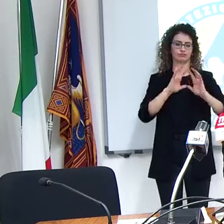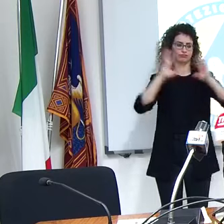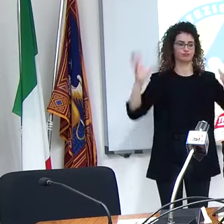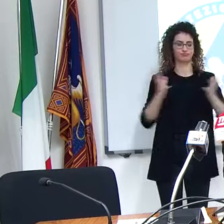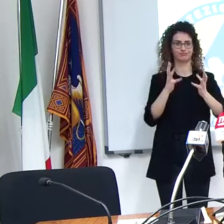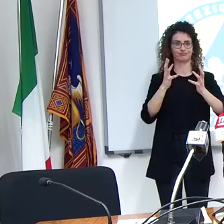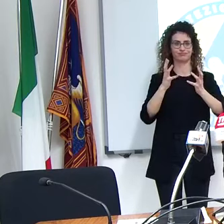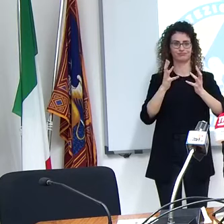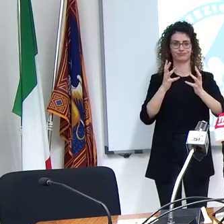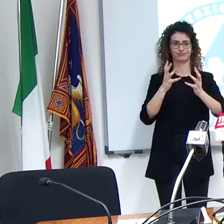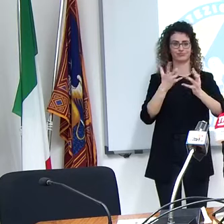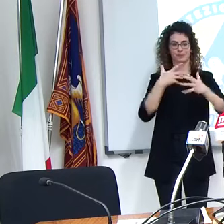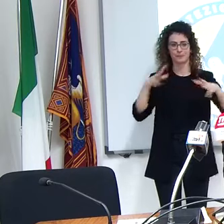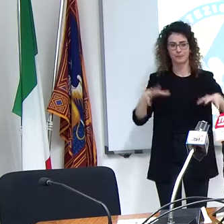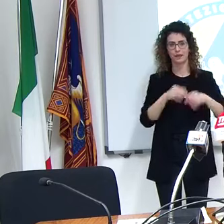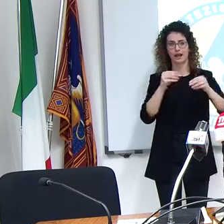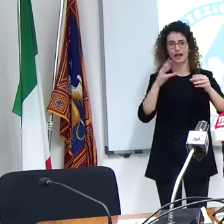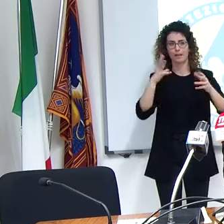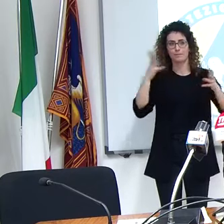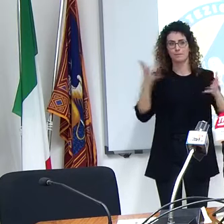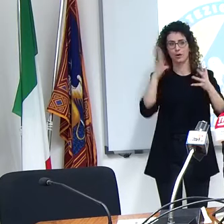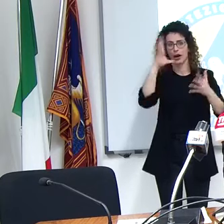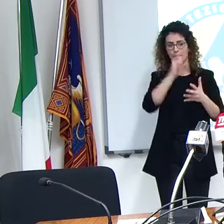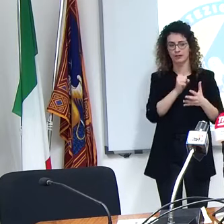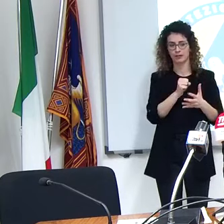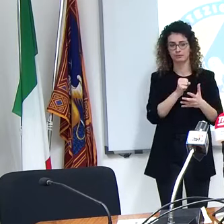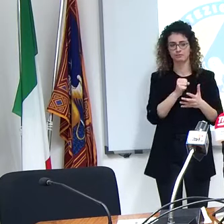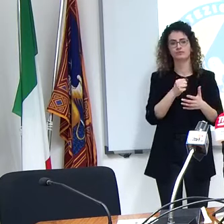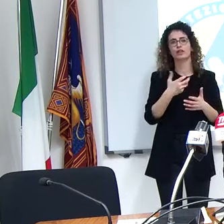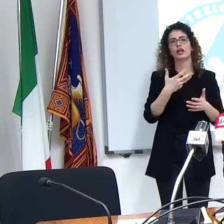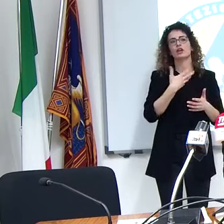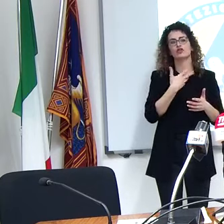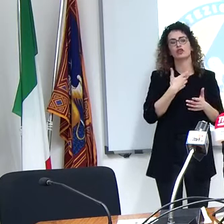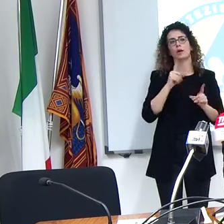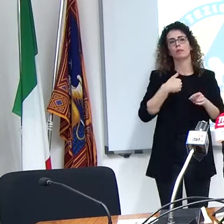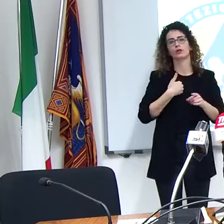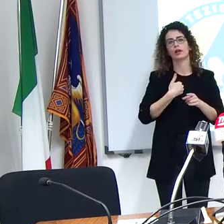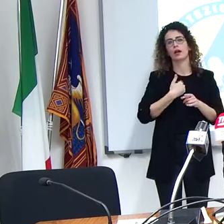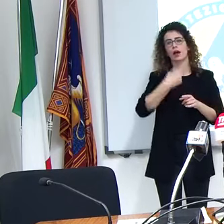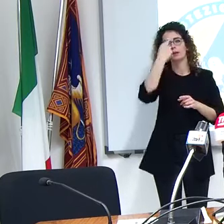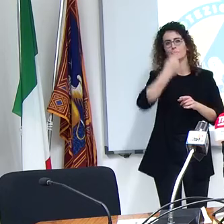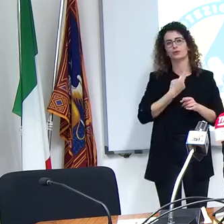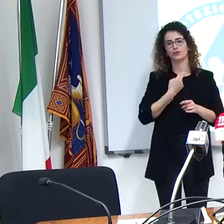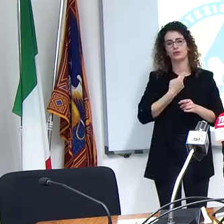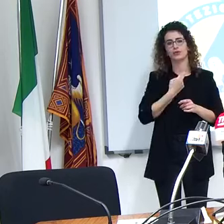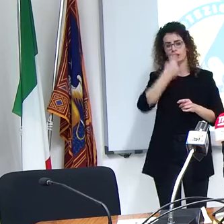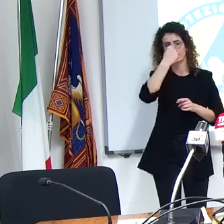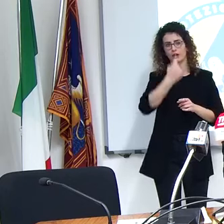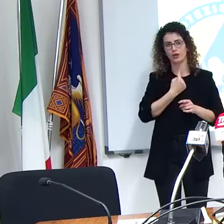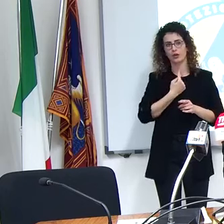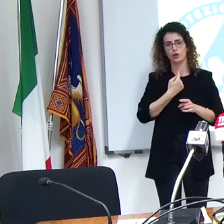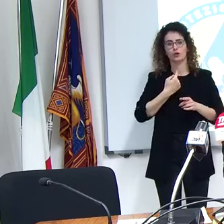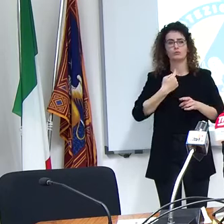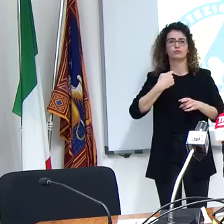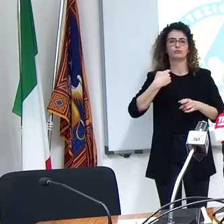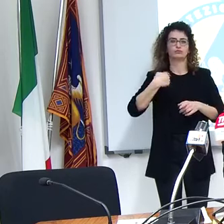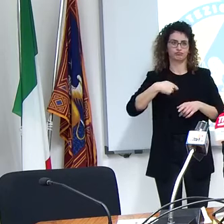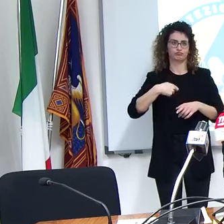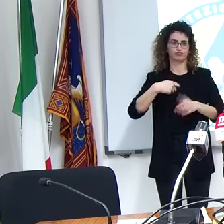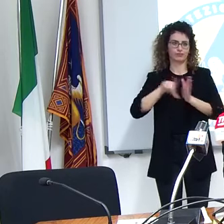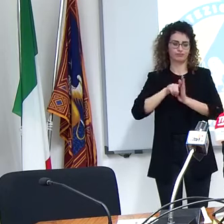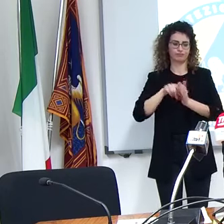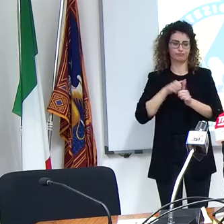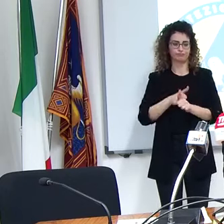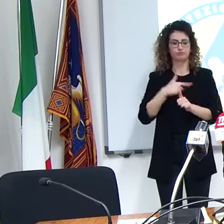iniziamo un attimino solo qualche piccola cosa sono comunque anche dei profili giuridici ecco io posso segnalare questo a